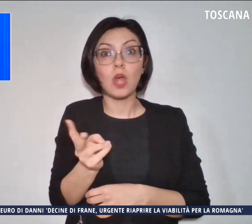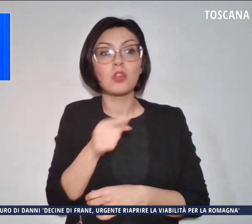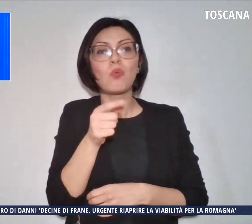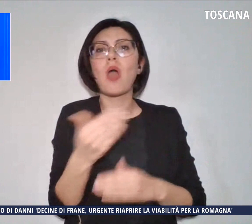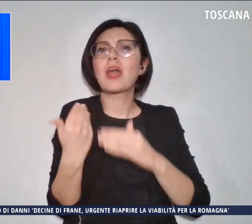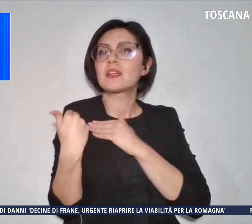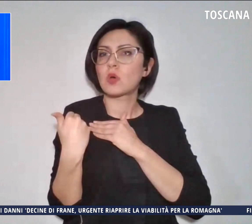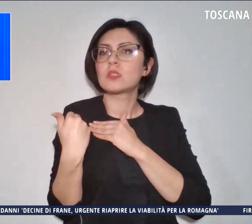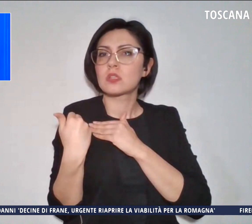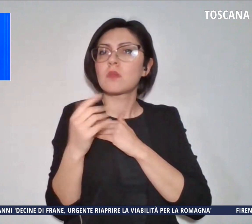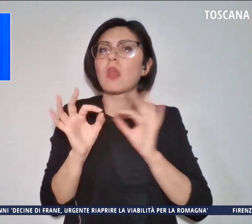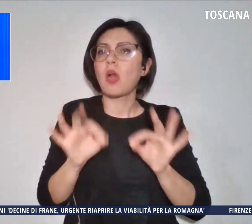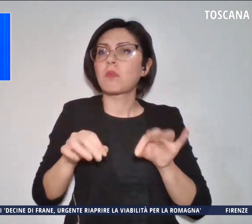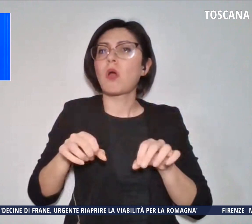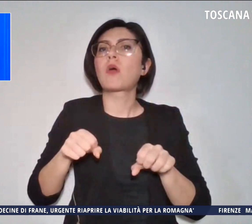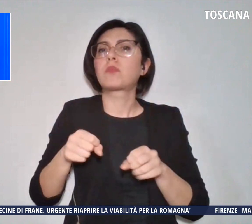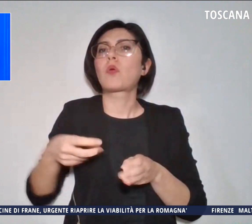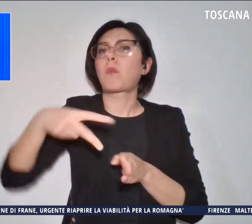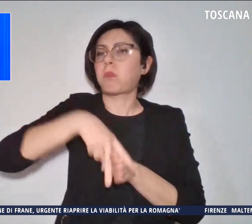in sella ad una moto.